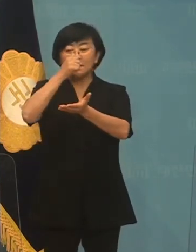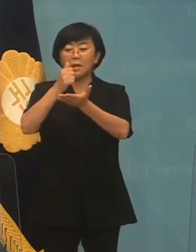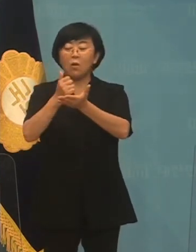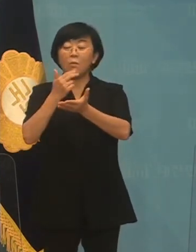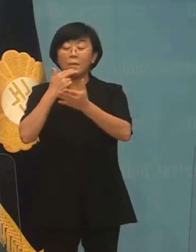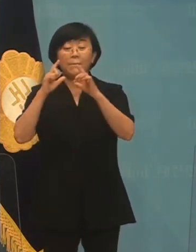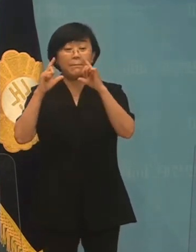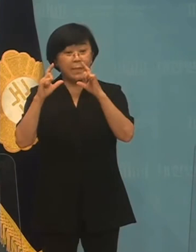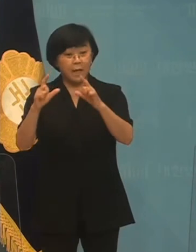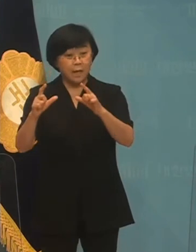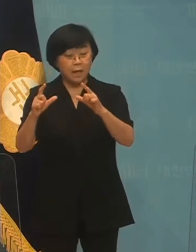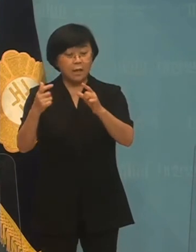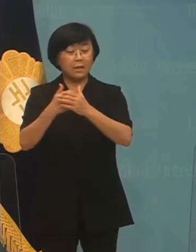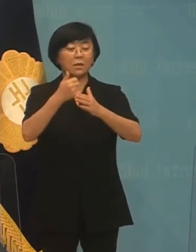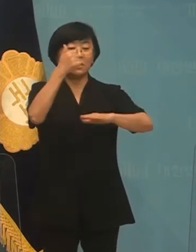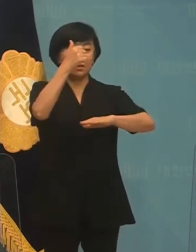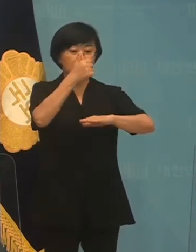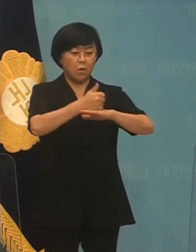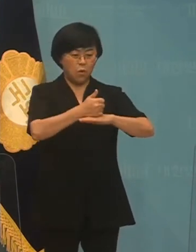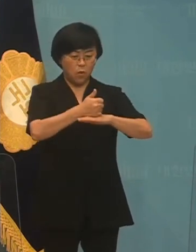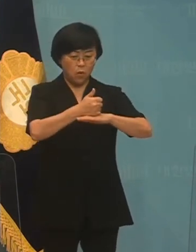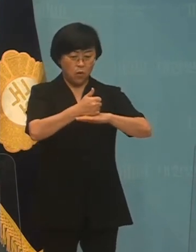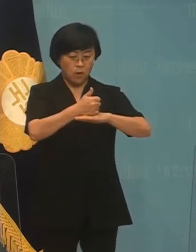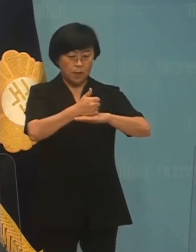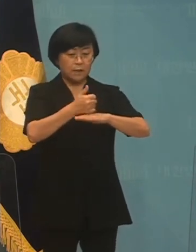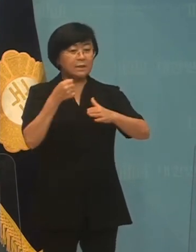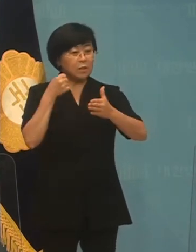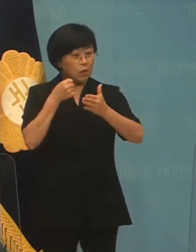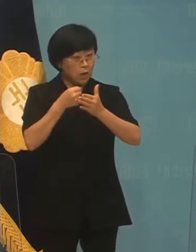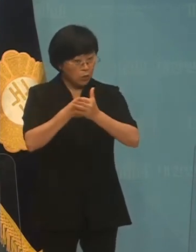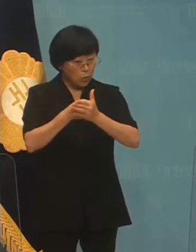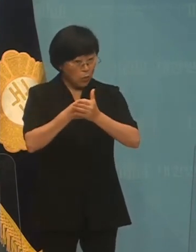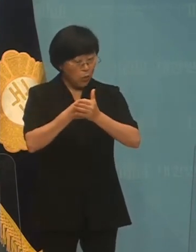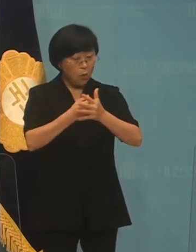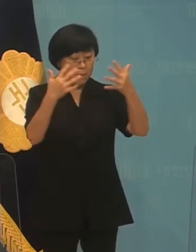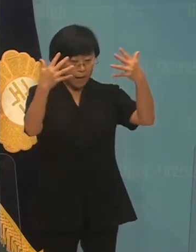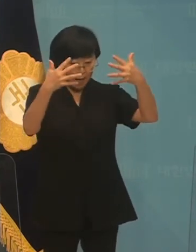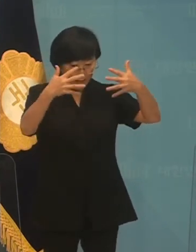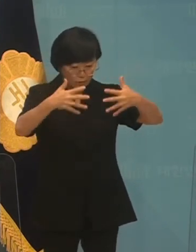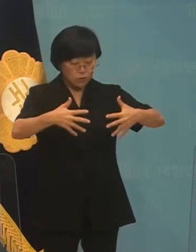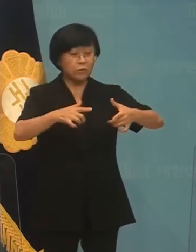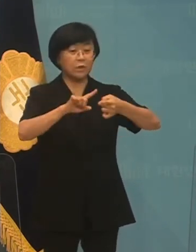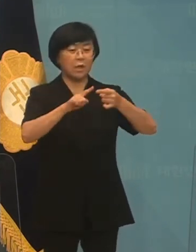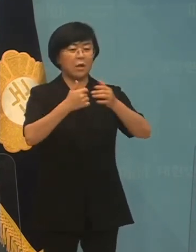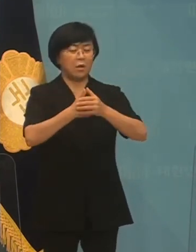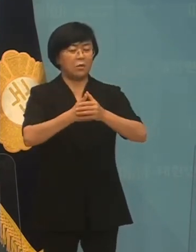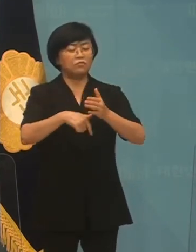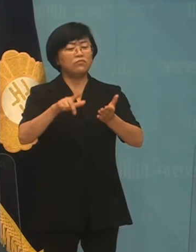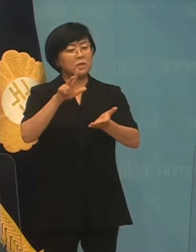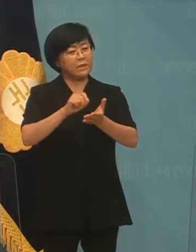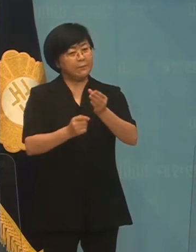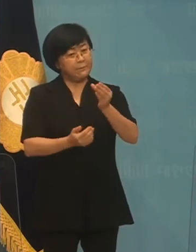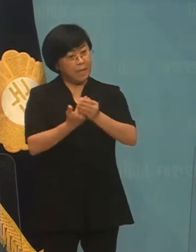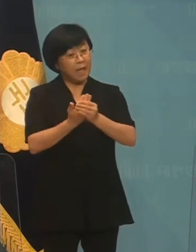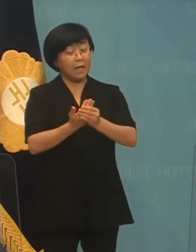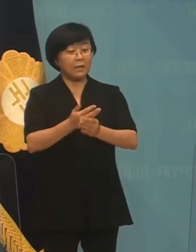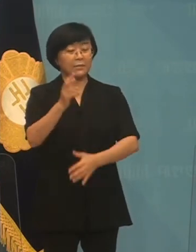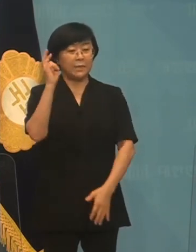판결은 결론에 꽤방춘 이후 전개로 논리적 모순이 있는 대표적 판결이었습니다.